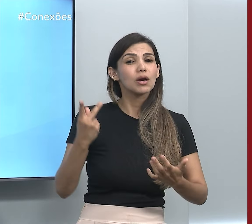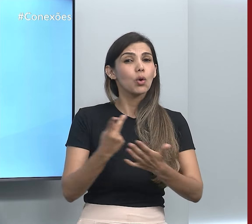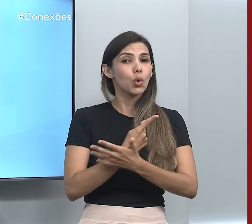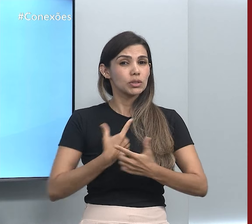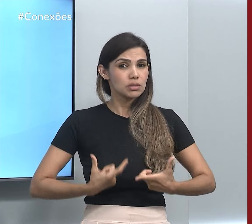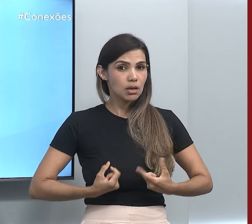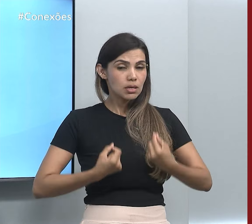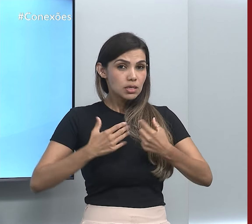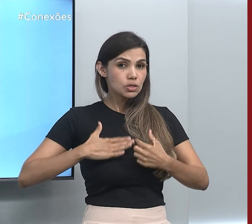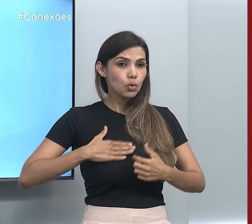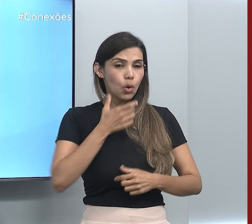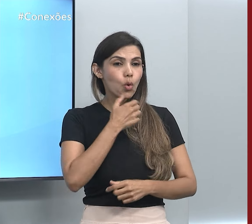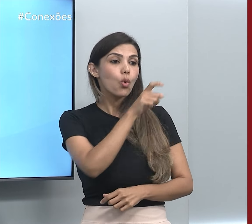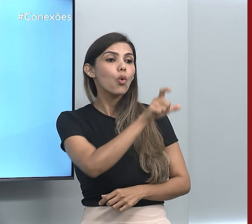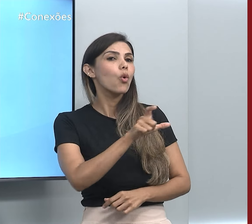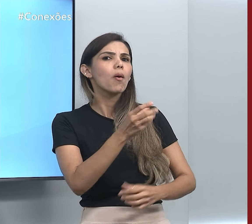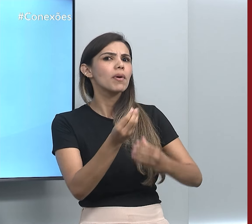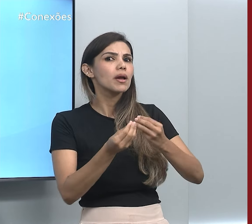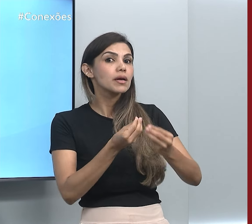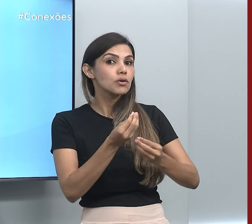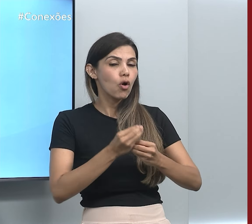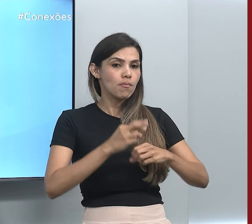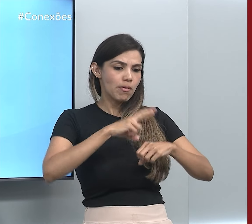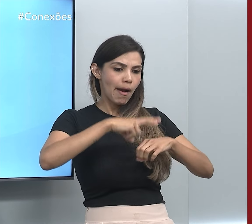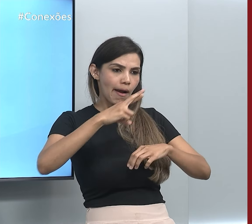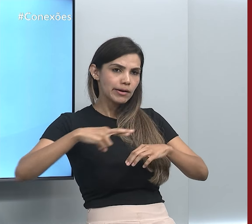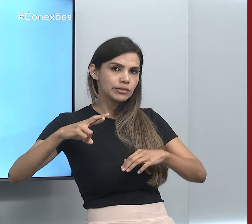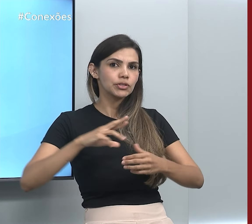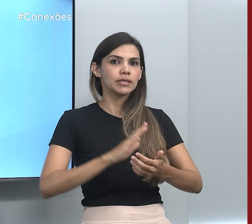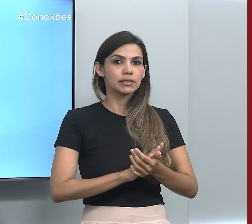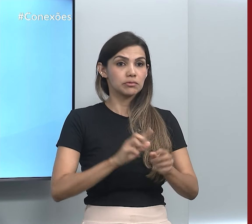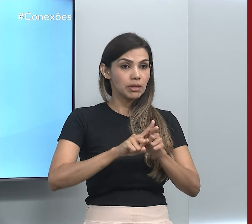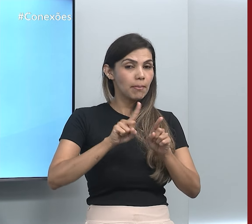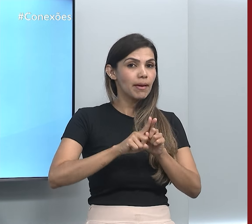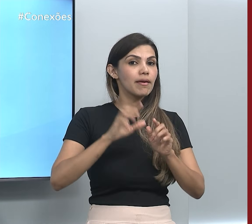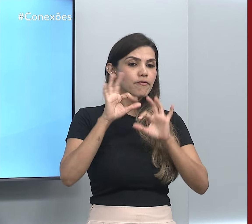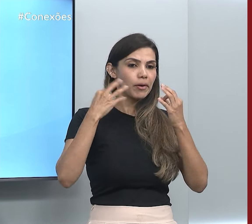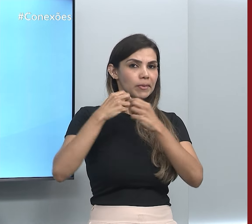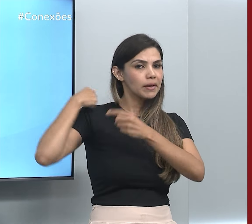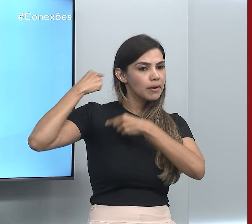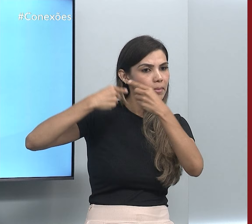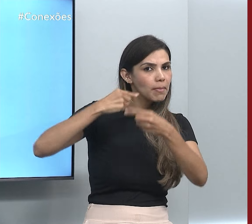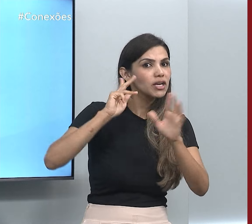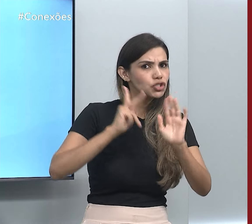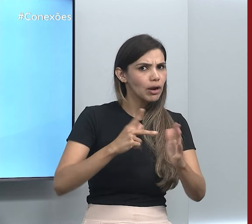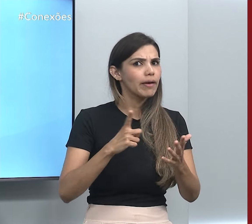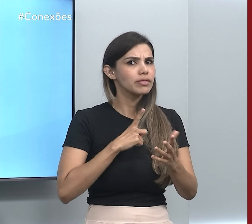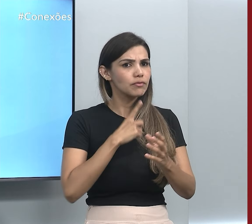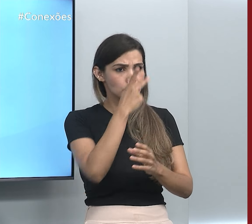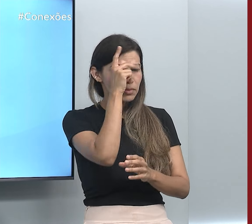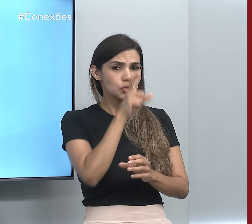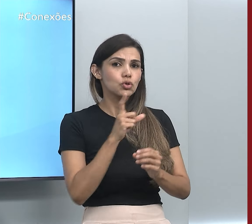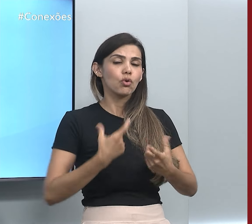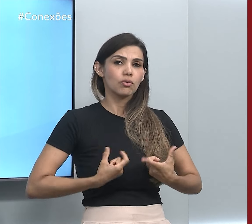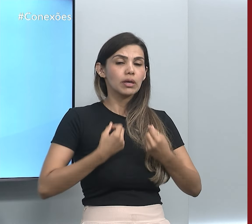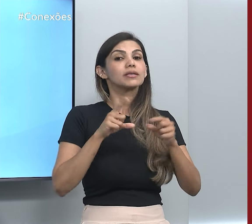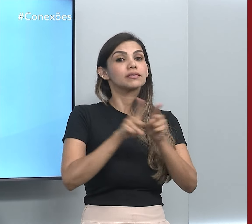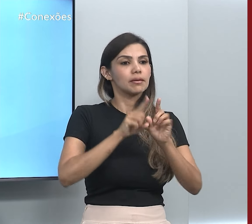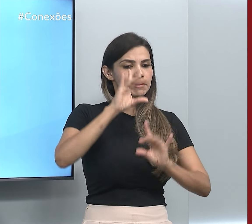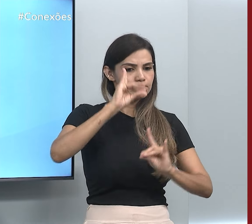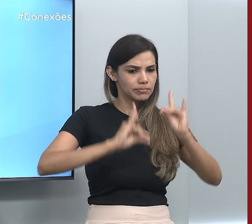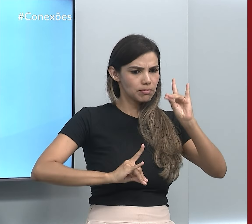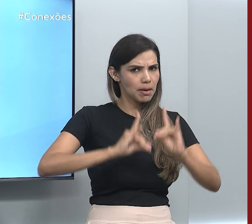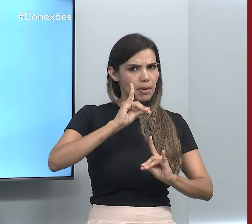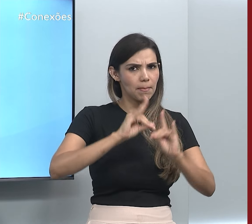em homens incluem a exposição à radiação, histórico familiar da doença e níveis elevados de estrogênio, que